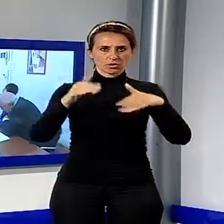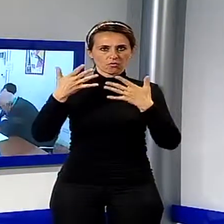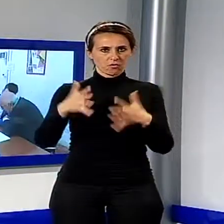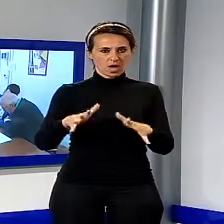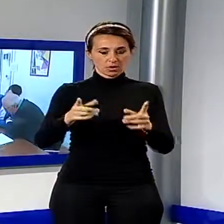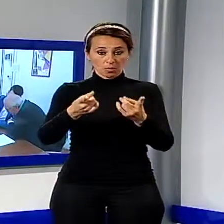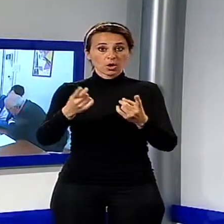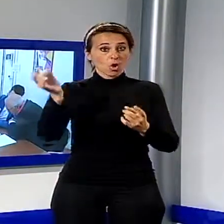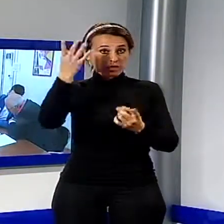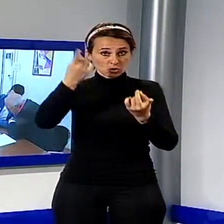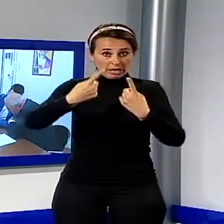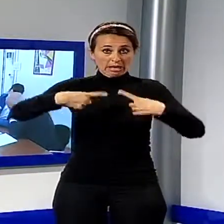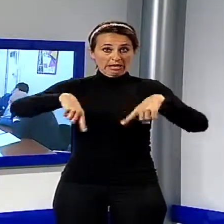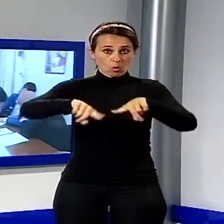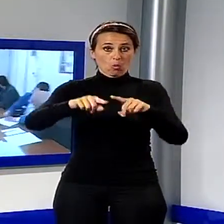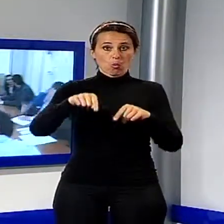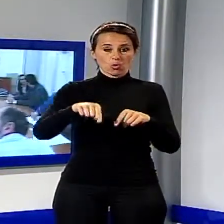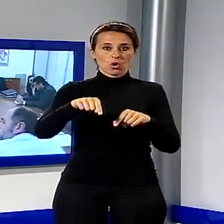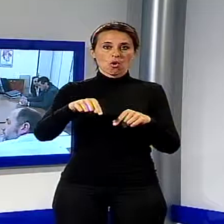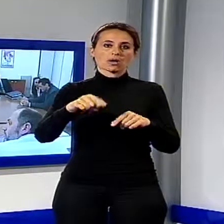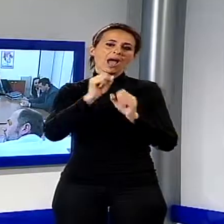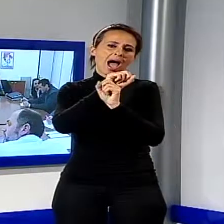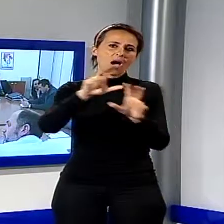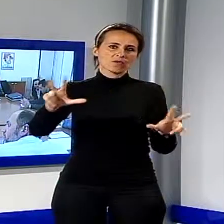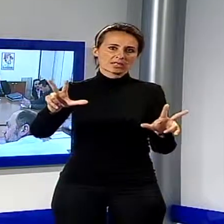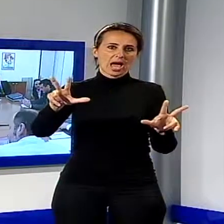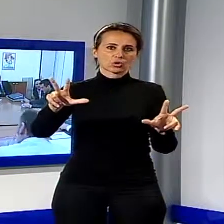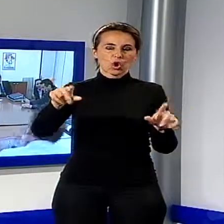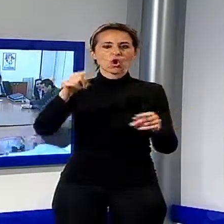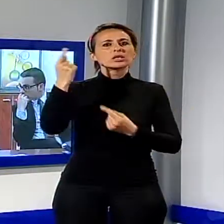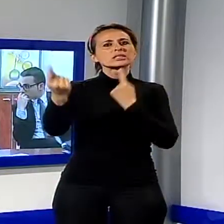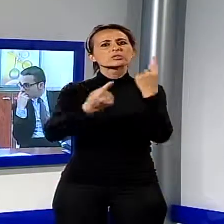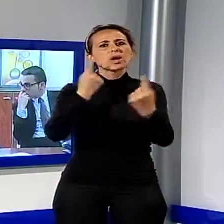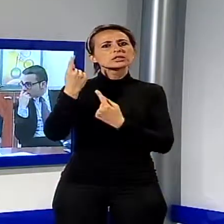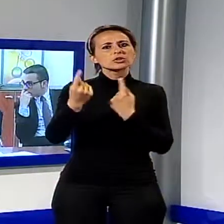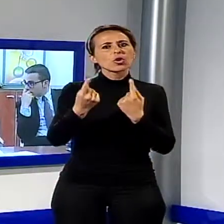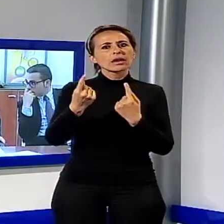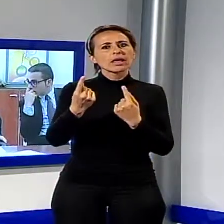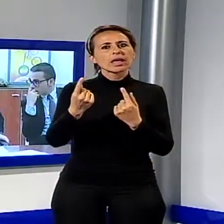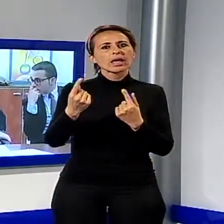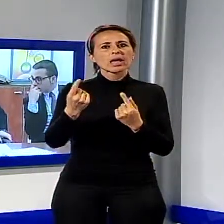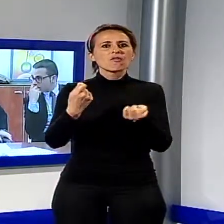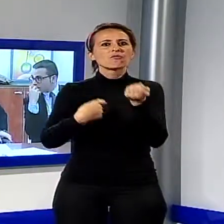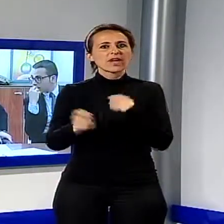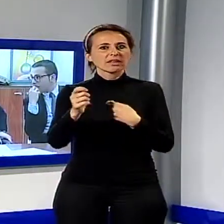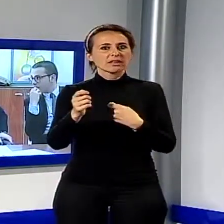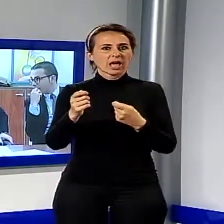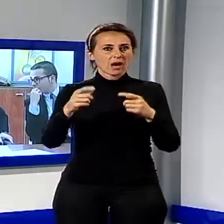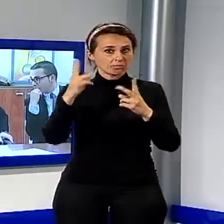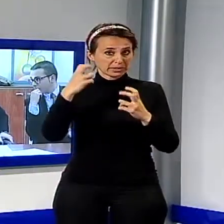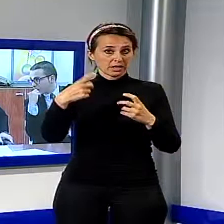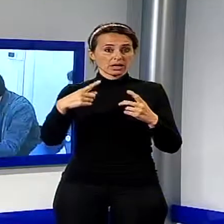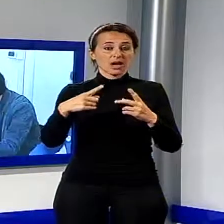messo a conoscenza i futuri amministratori della città sugli sviluppi della vicenda della liquidazione della Viareggio Porto.